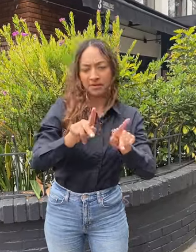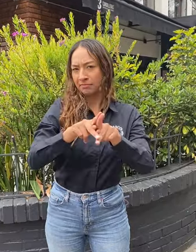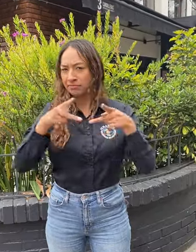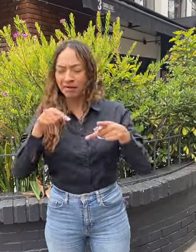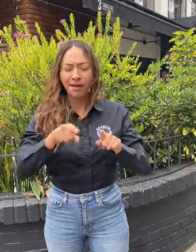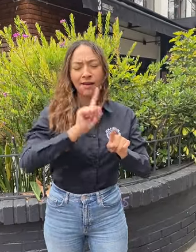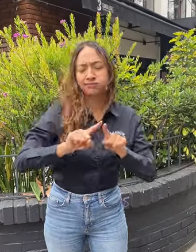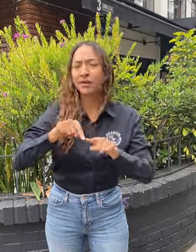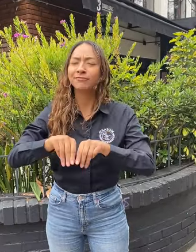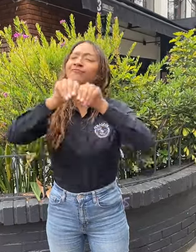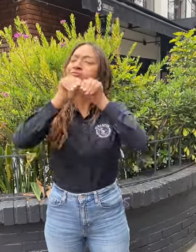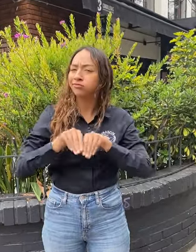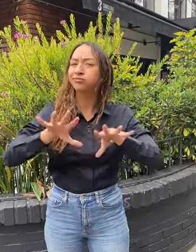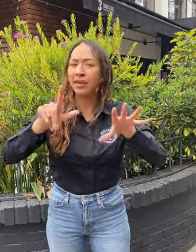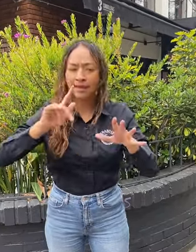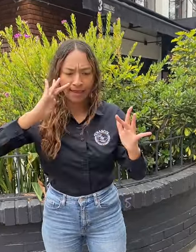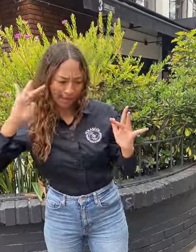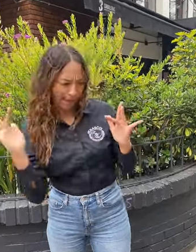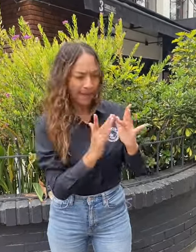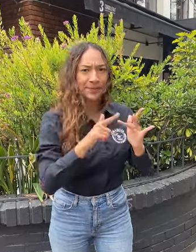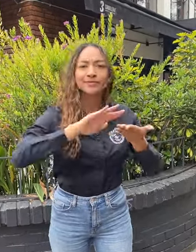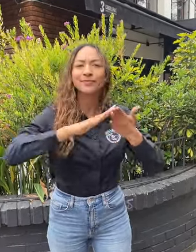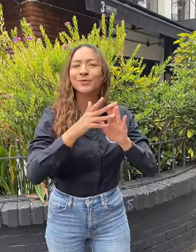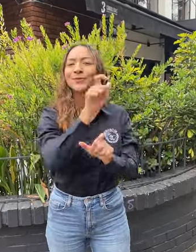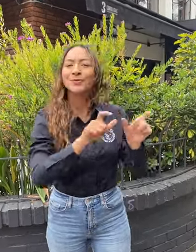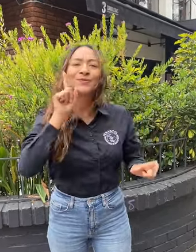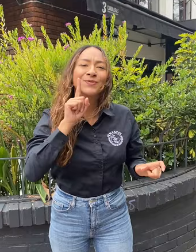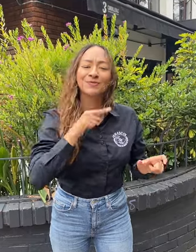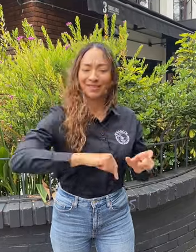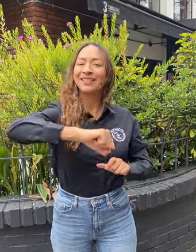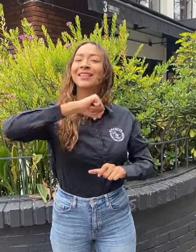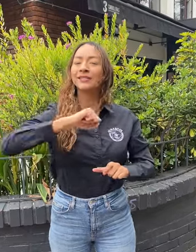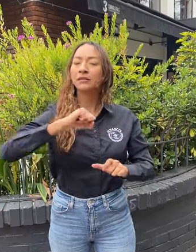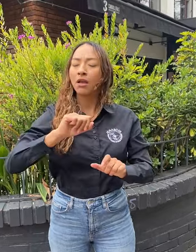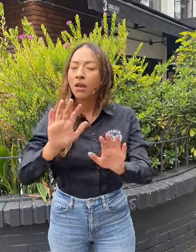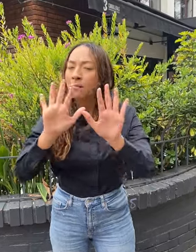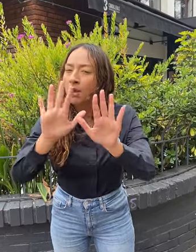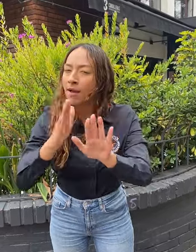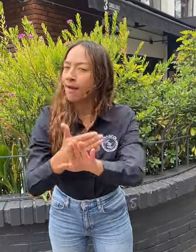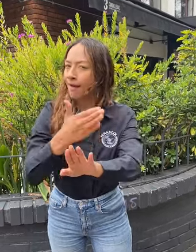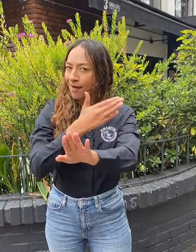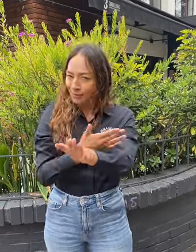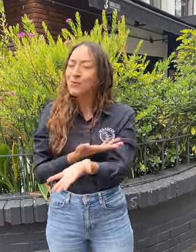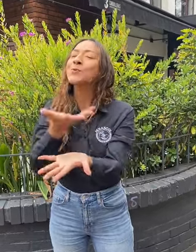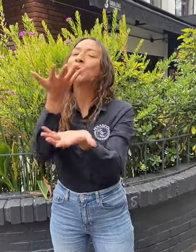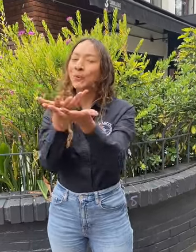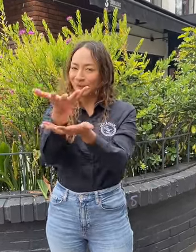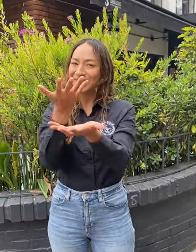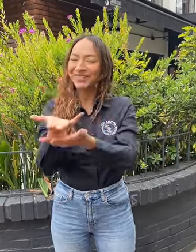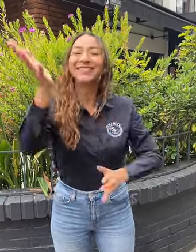produzcas, como artículos en la web, documentales, noticias y demás contenidos sobre la comunidad sorda, estén a tono con los derechos. A continuación, te